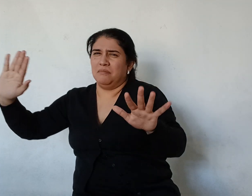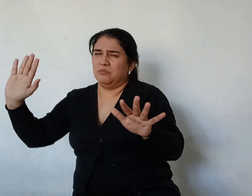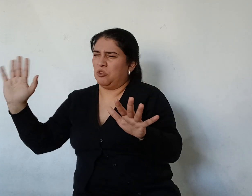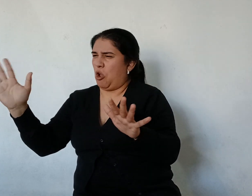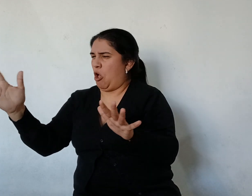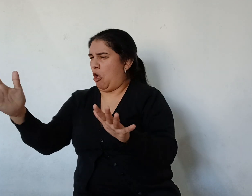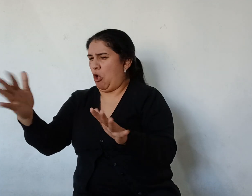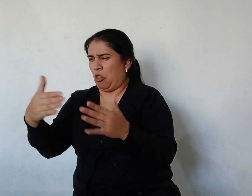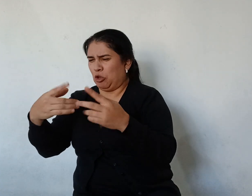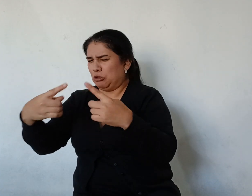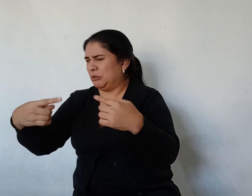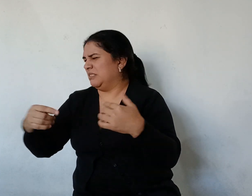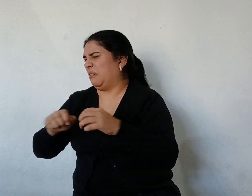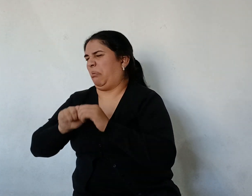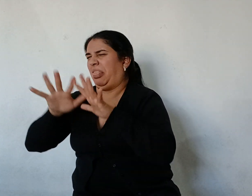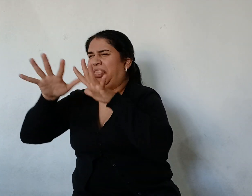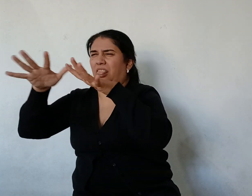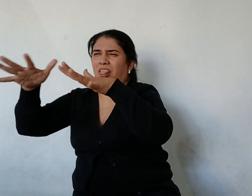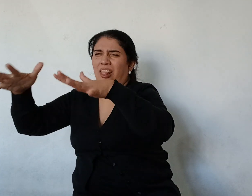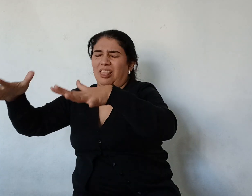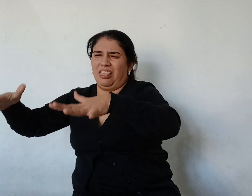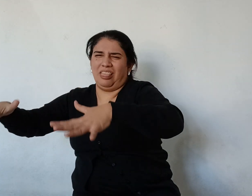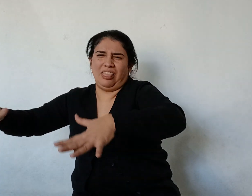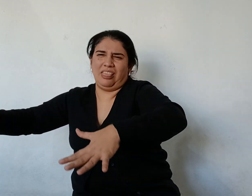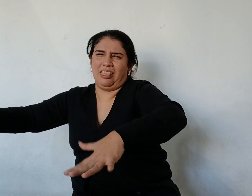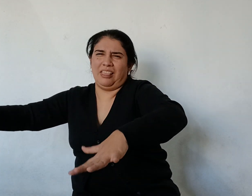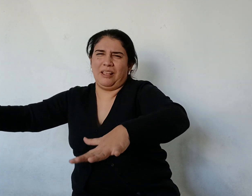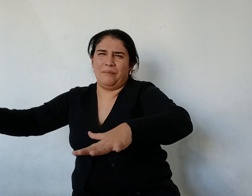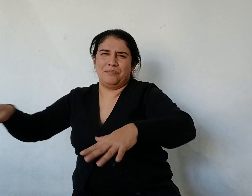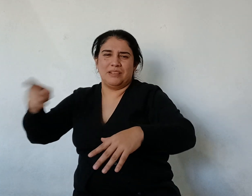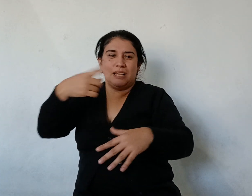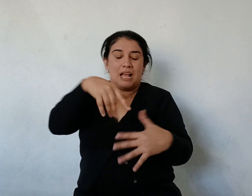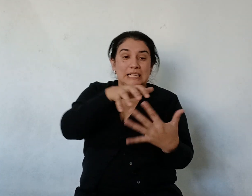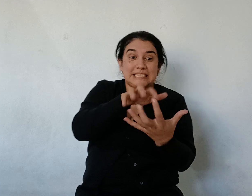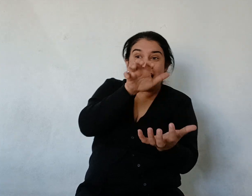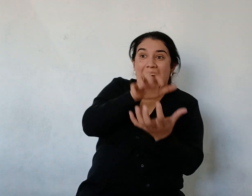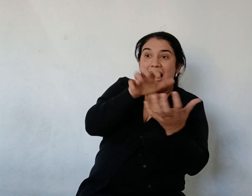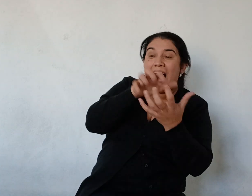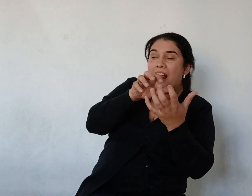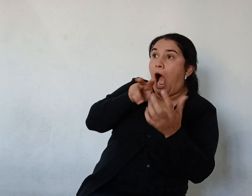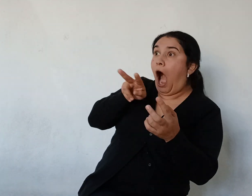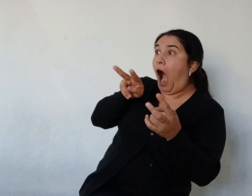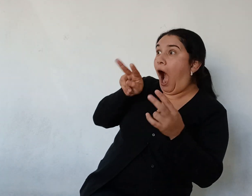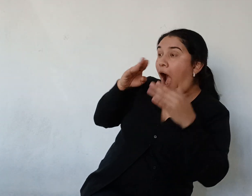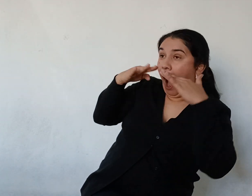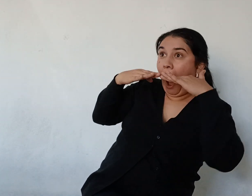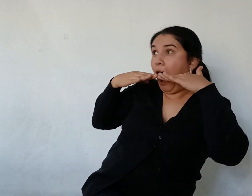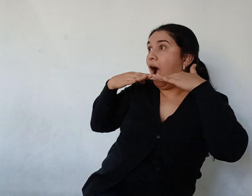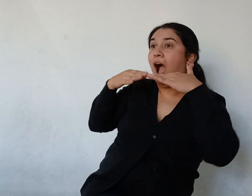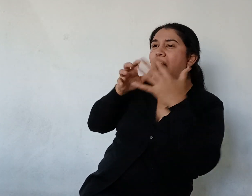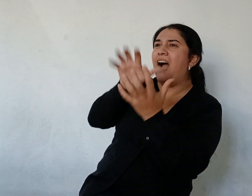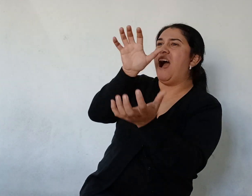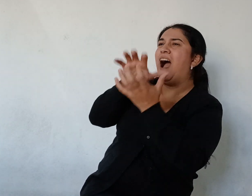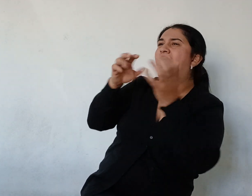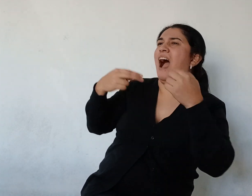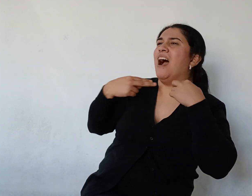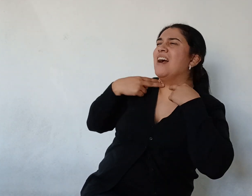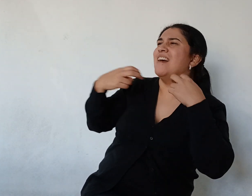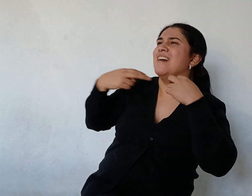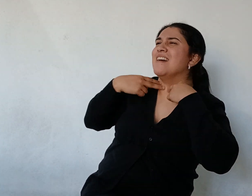Los yacarés Dieron un grito De triunfo Y corrieron Como locos Al dique Desde allí Vieron pasar Por el agujero Abierto